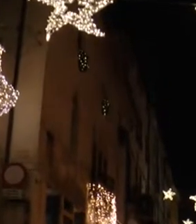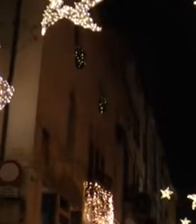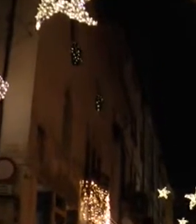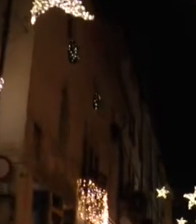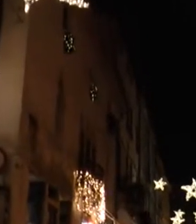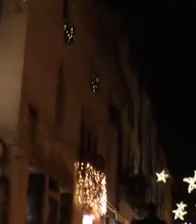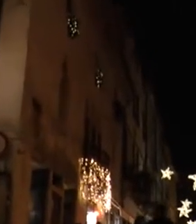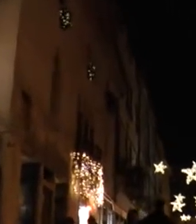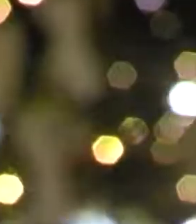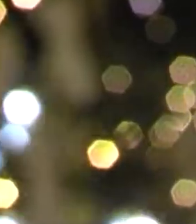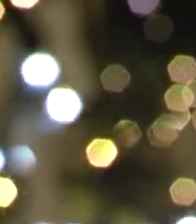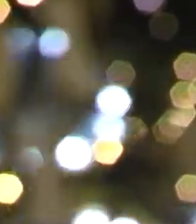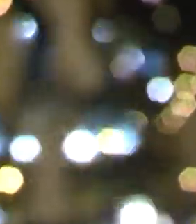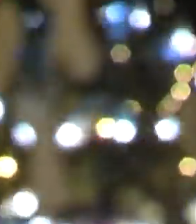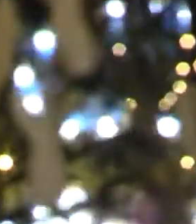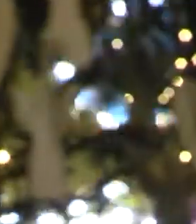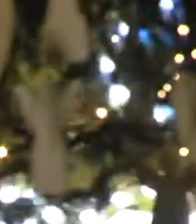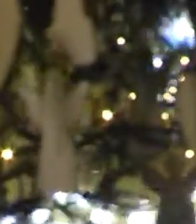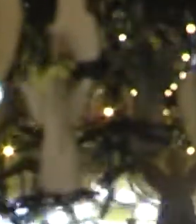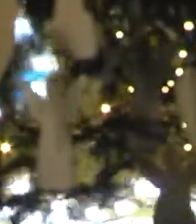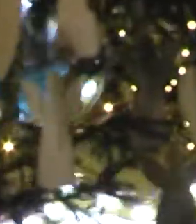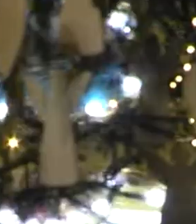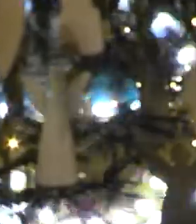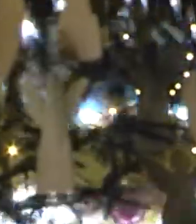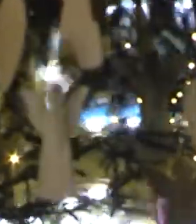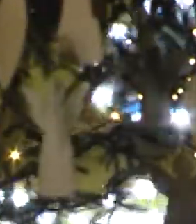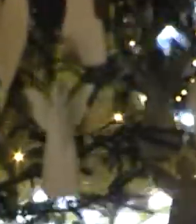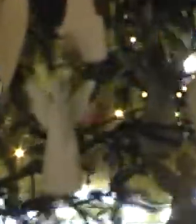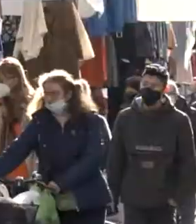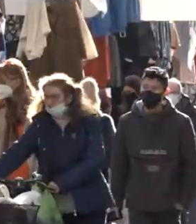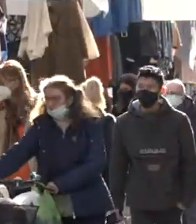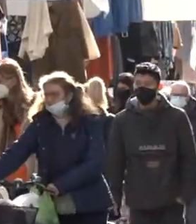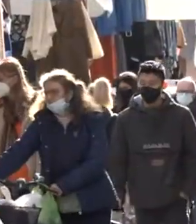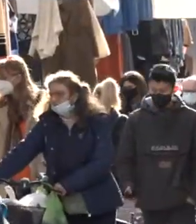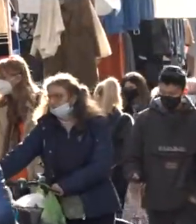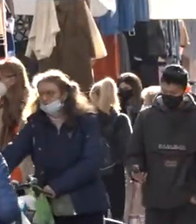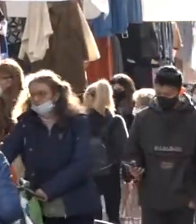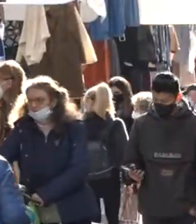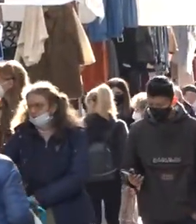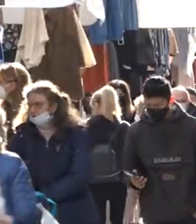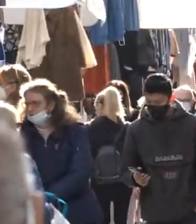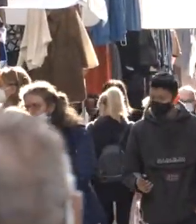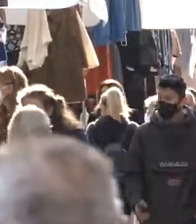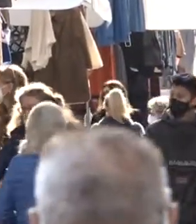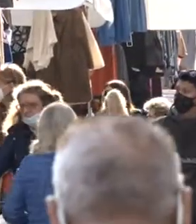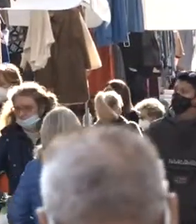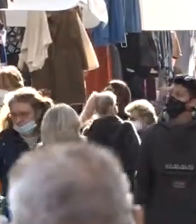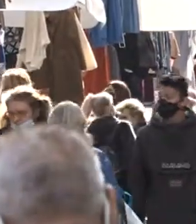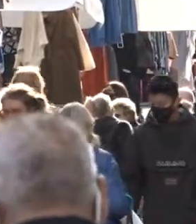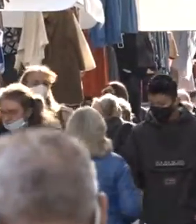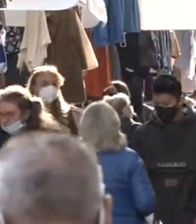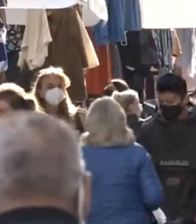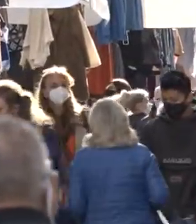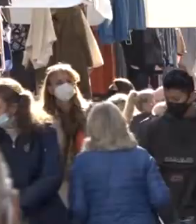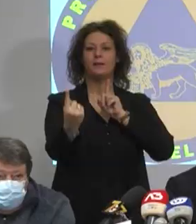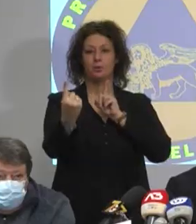presidente della regione Zaia non sono delle migliori, seppur in calo l'indice odierno di contagio del Veneto 1,11 è il più alto